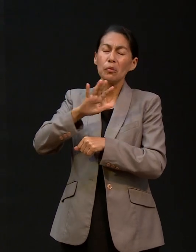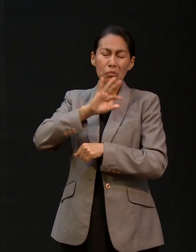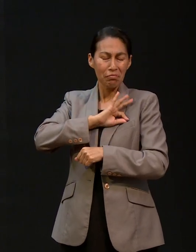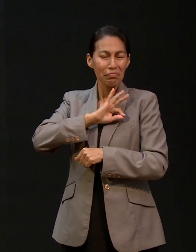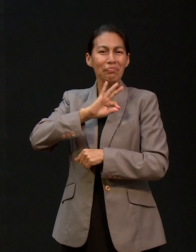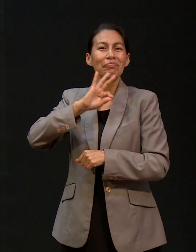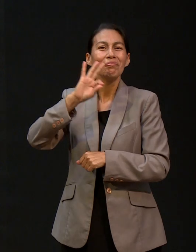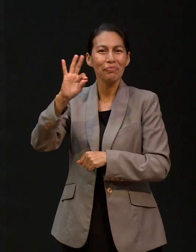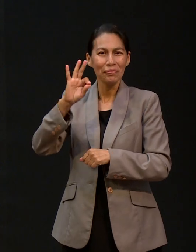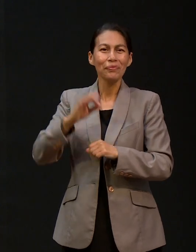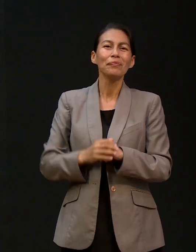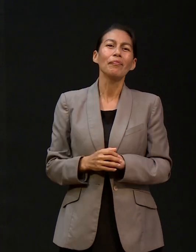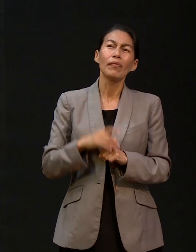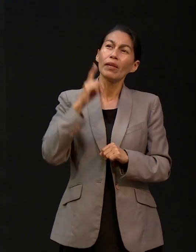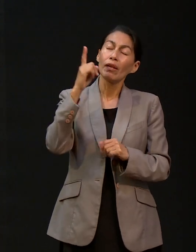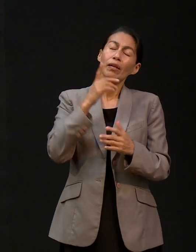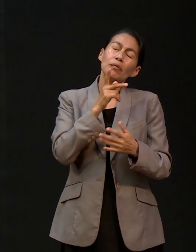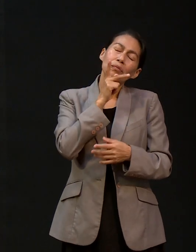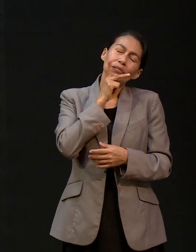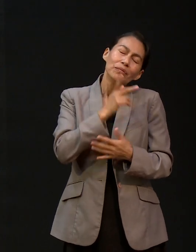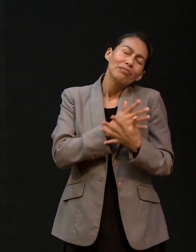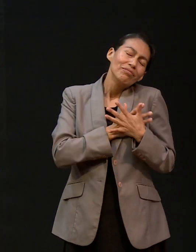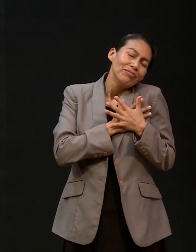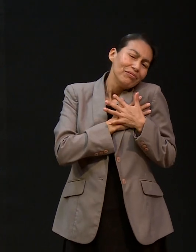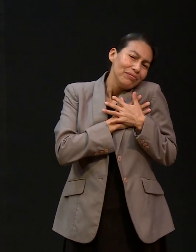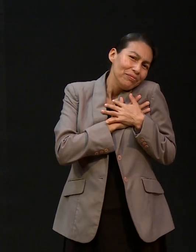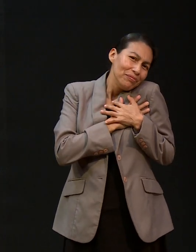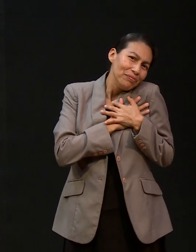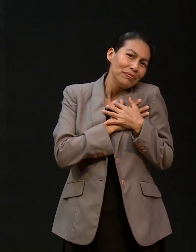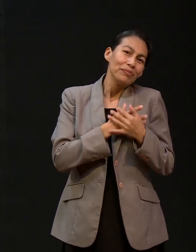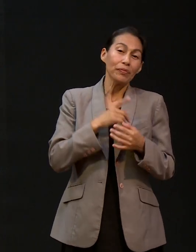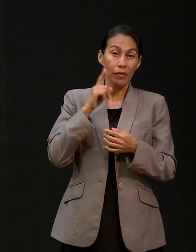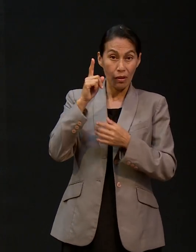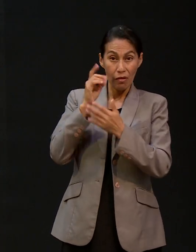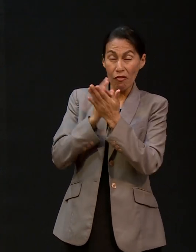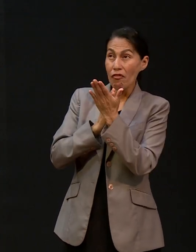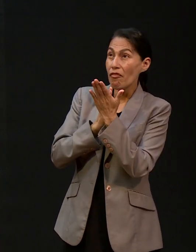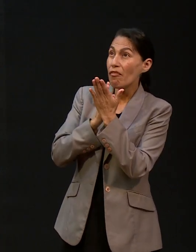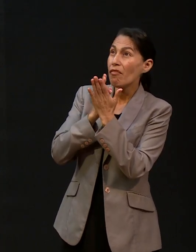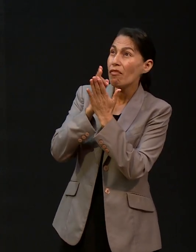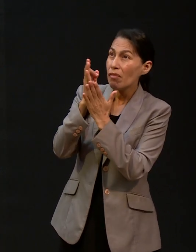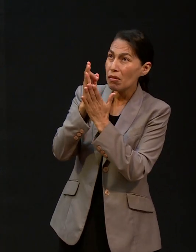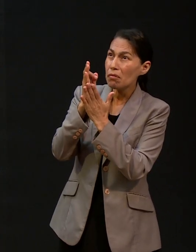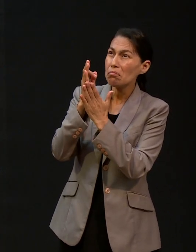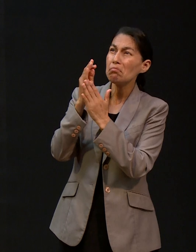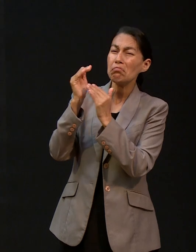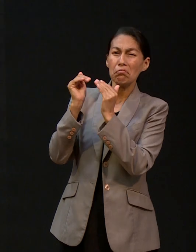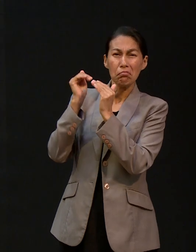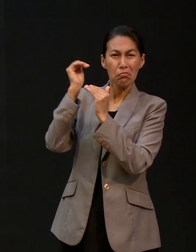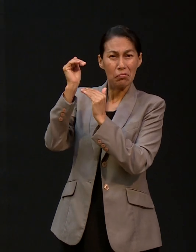lo imposible, nuestro Padre amoroso, el fiel y abnegado